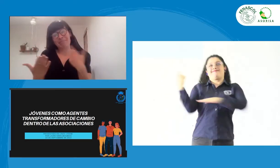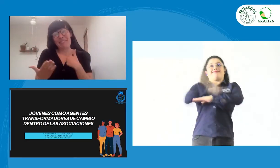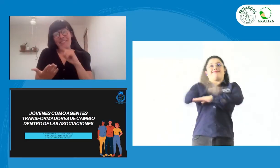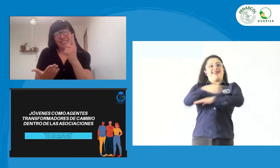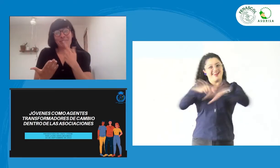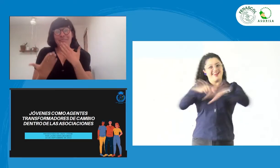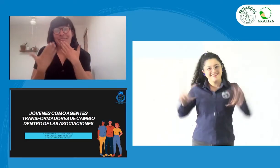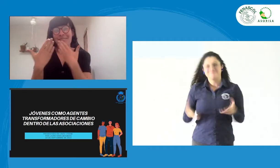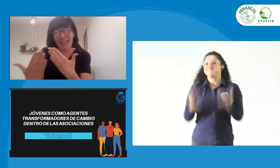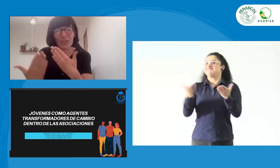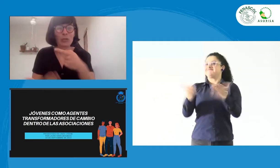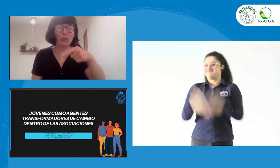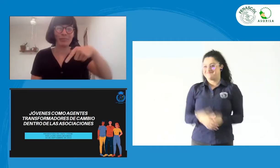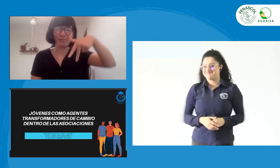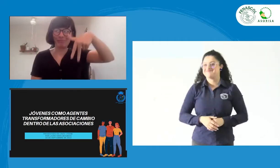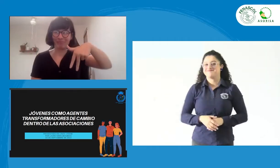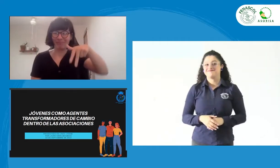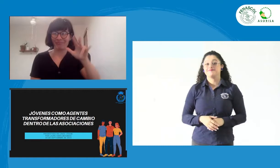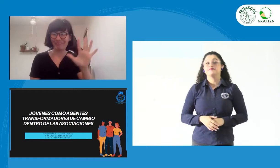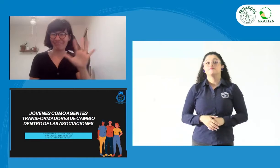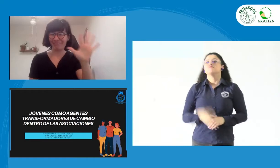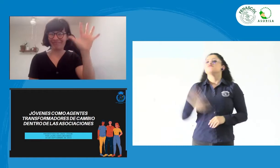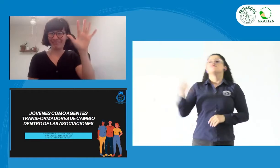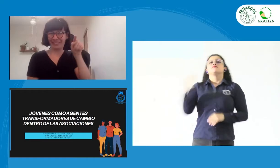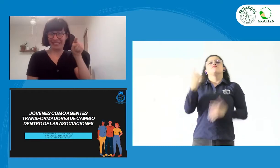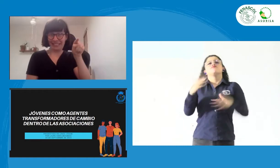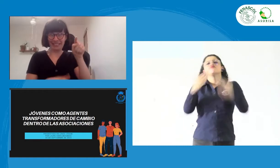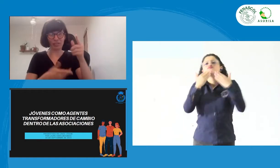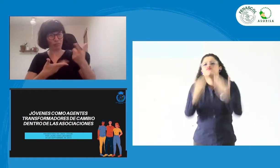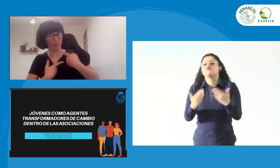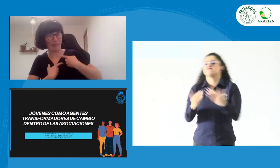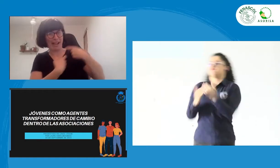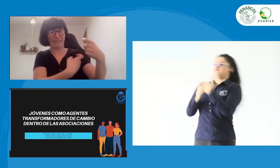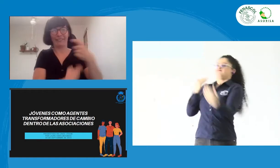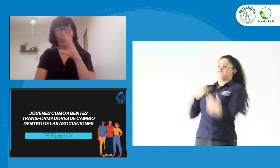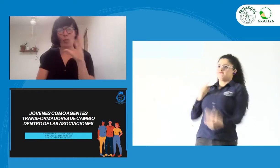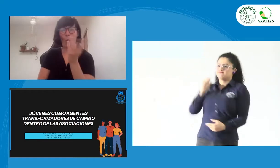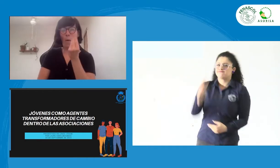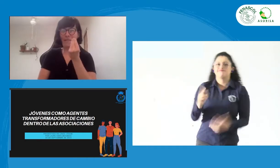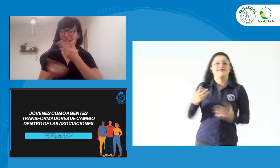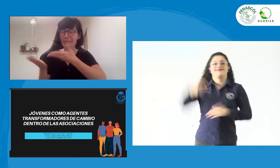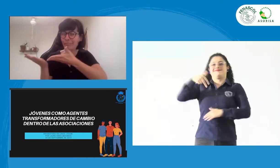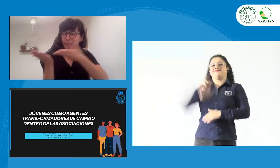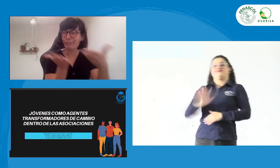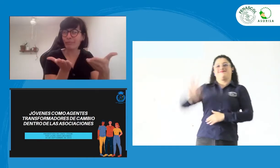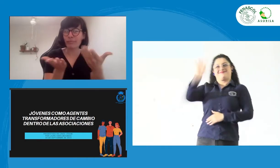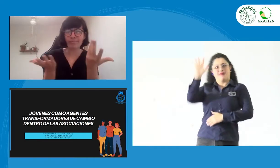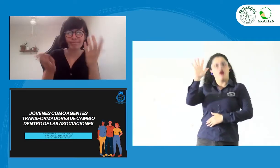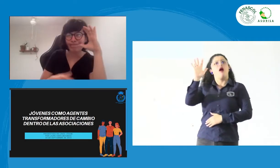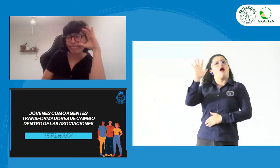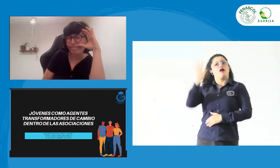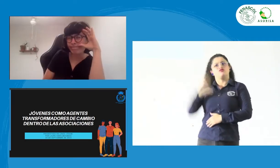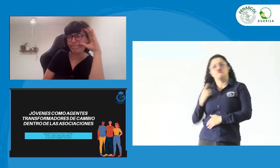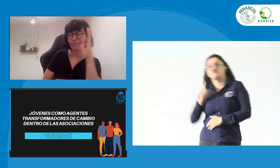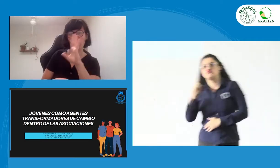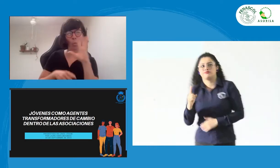y cómo estamos el día de hoy. Gracias por traerme, gracias por la invitación, gracias por